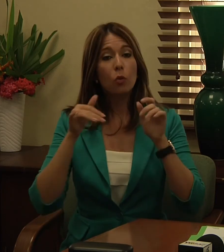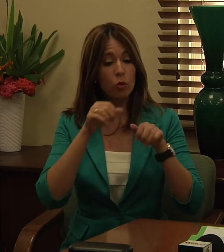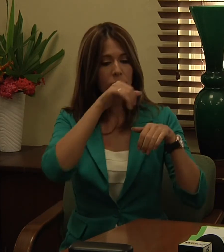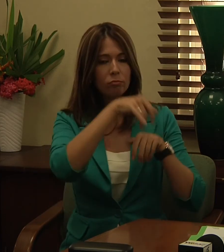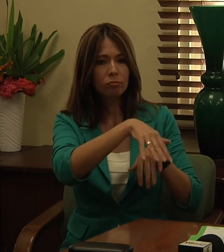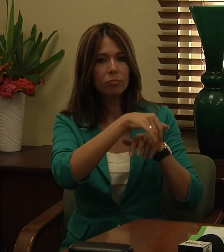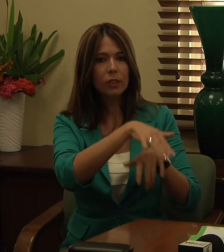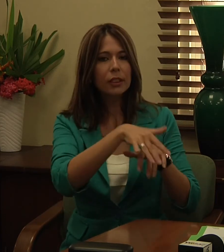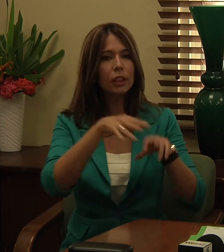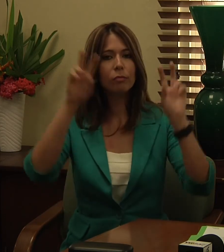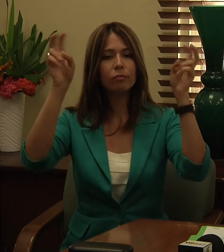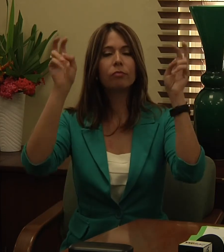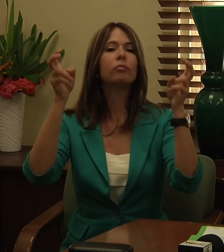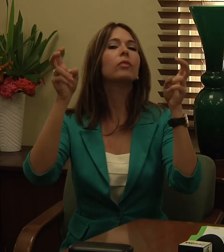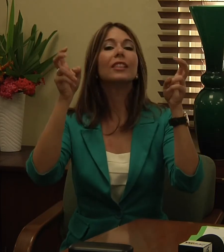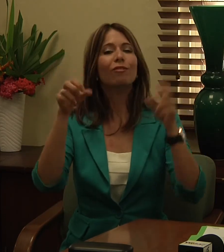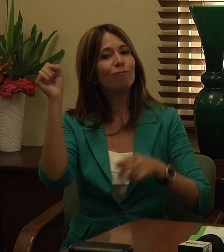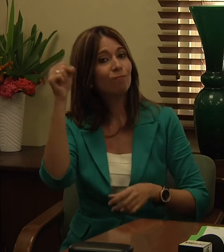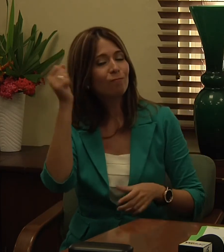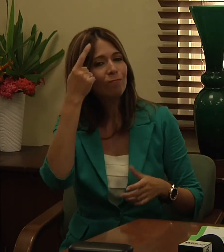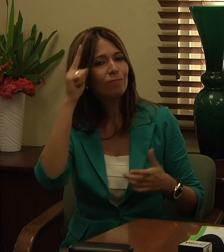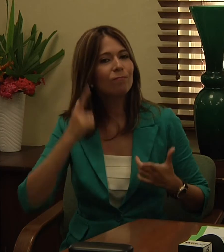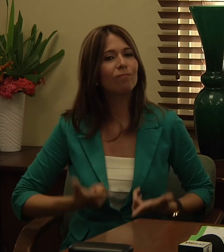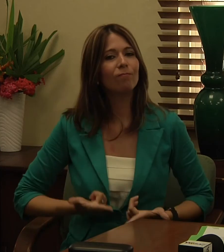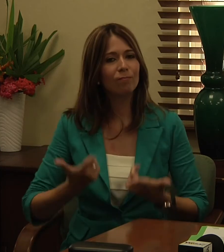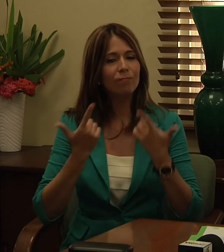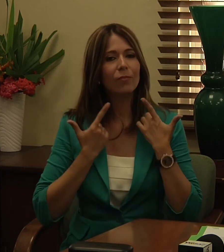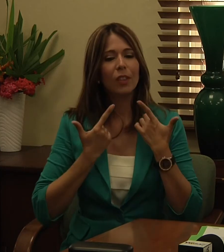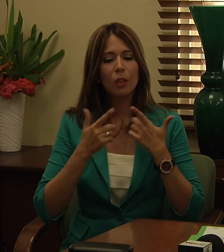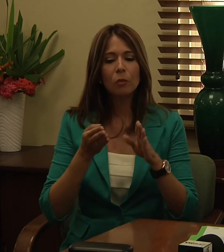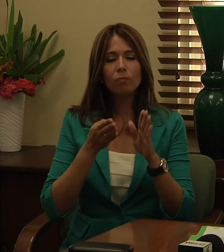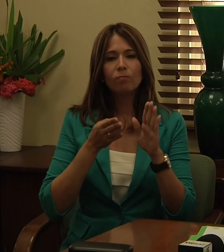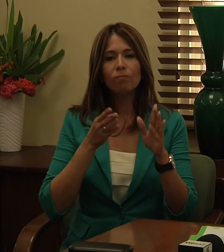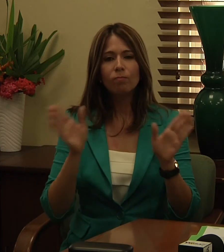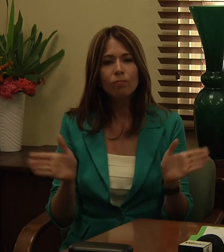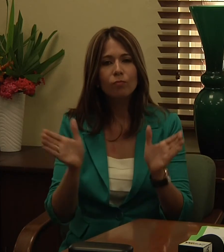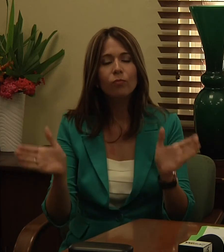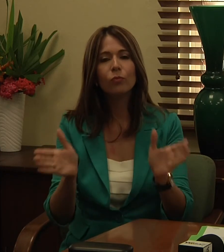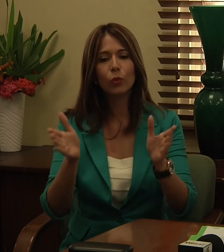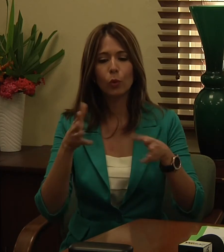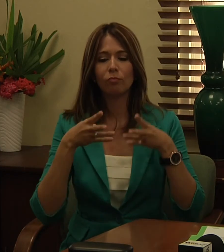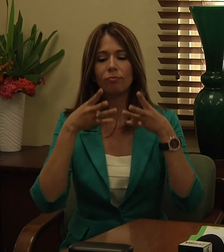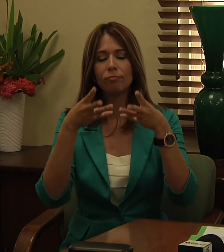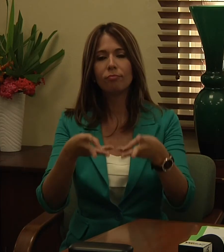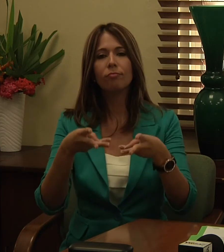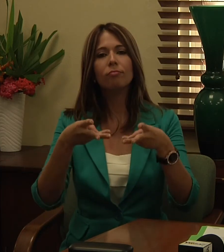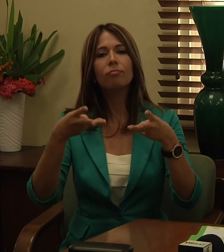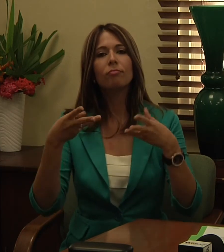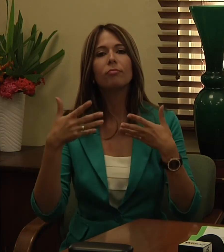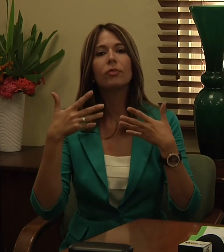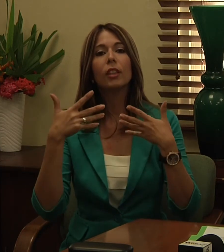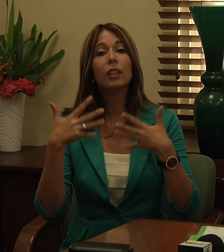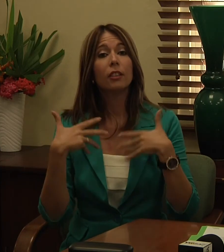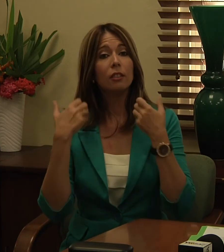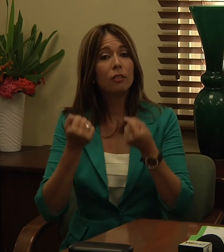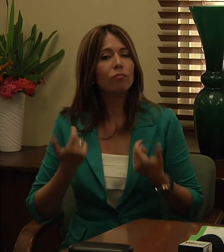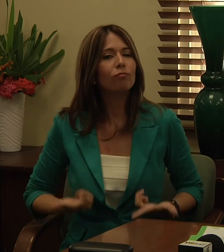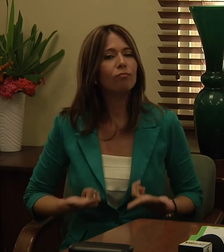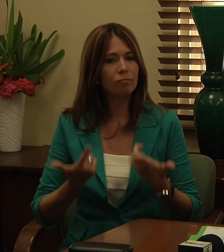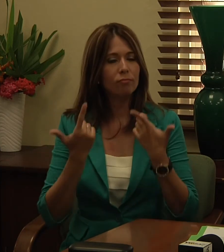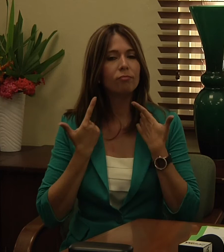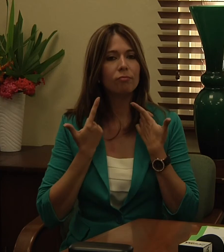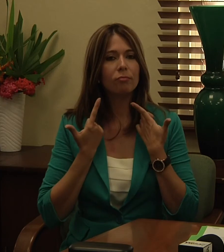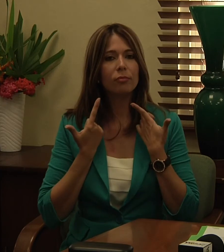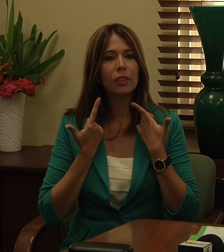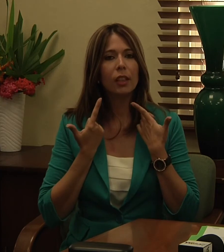promoviendo estilos de vida saludable esta marcha va a estar presidida por